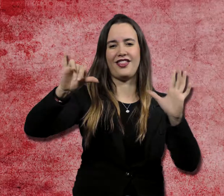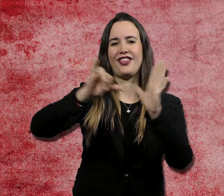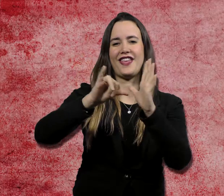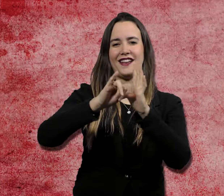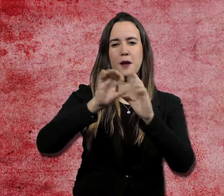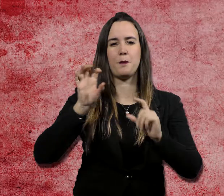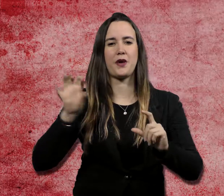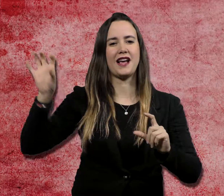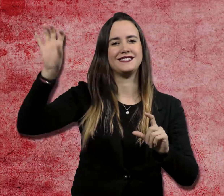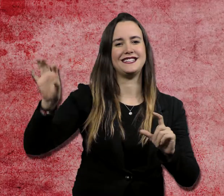genera Barcelona.